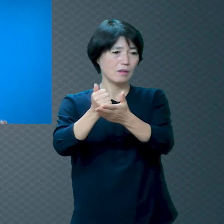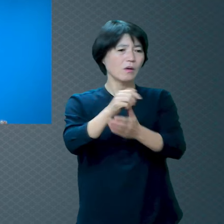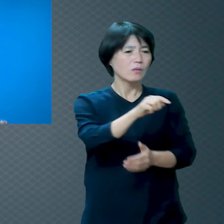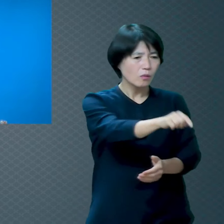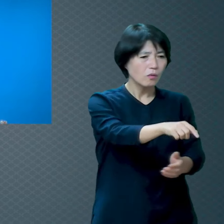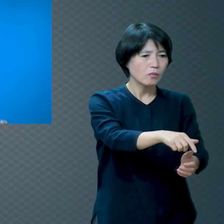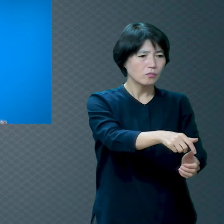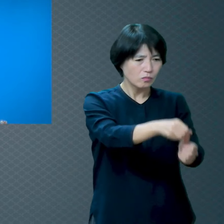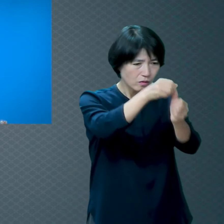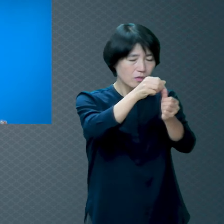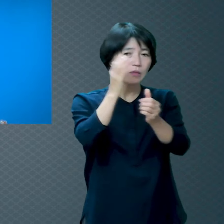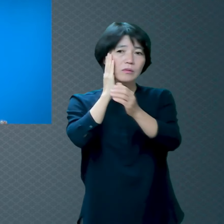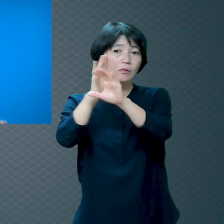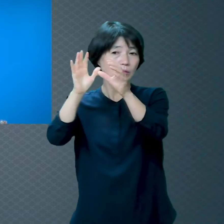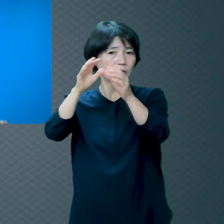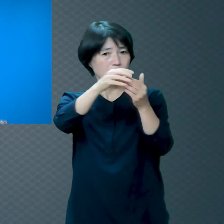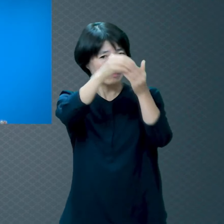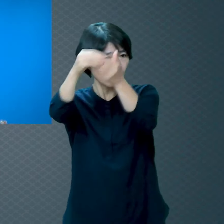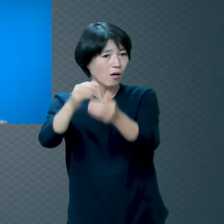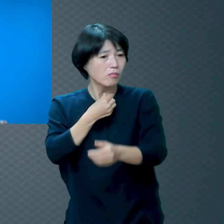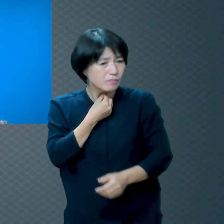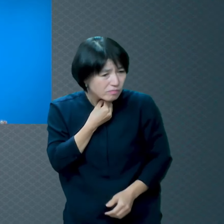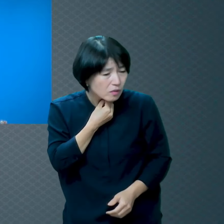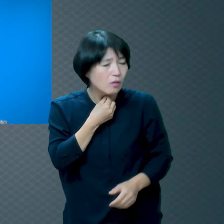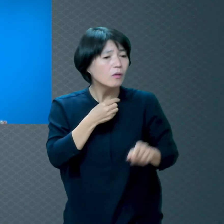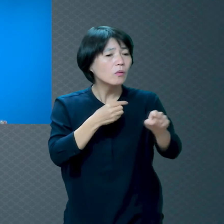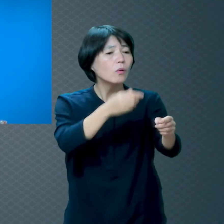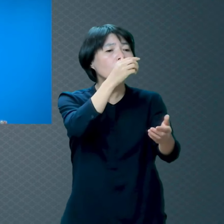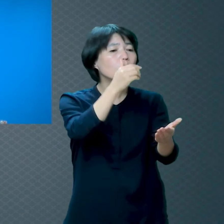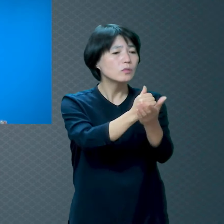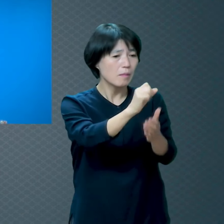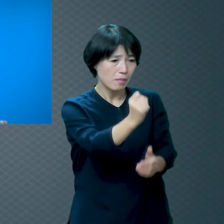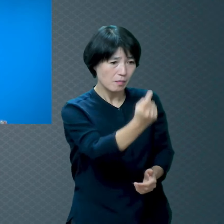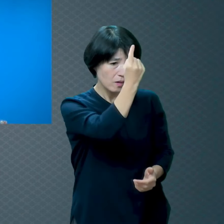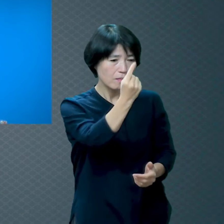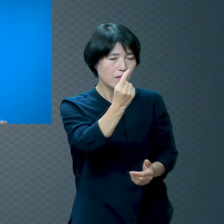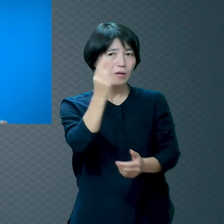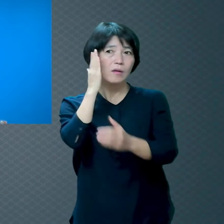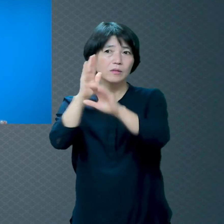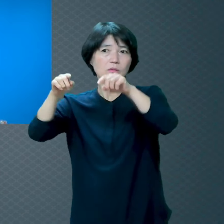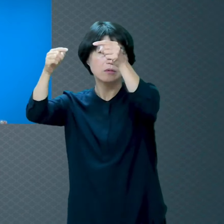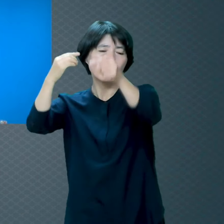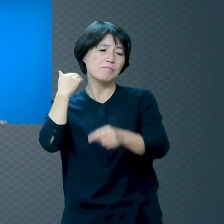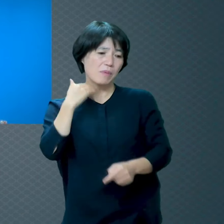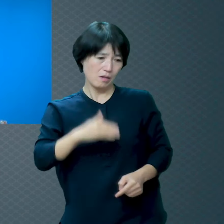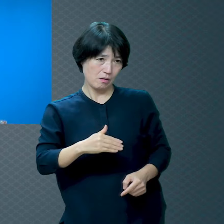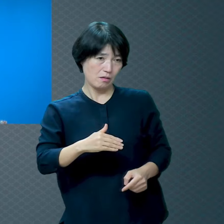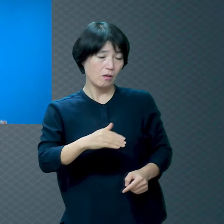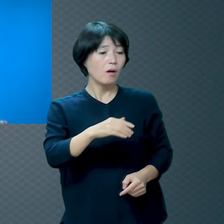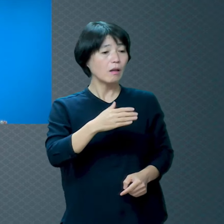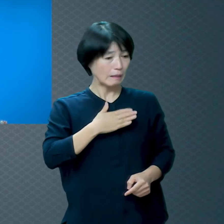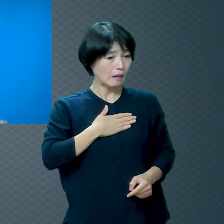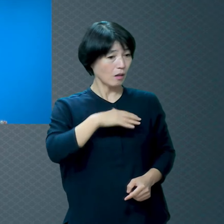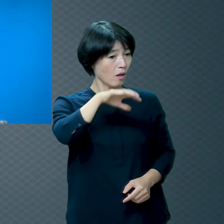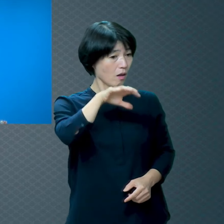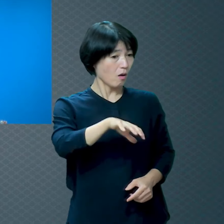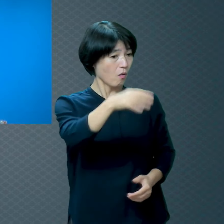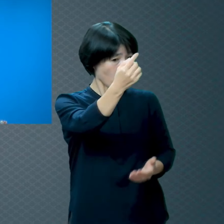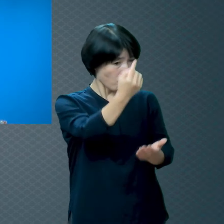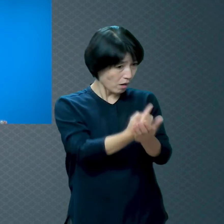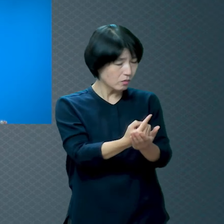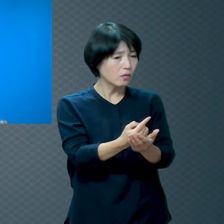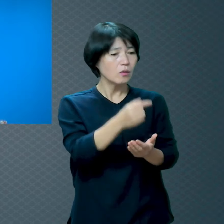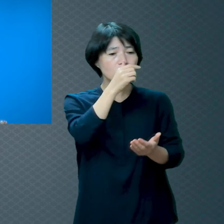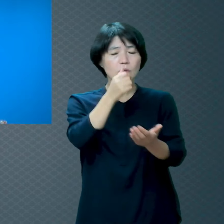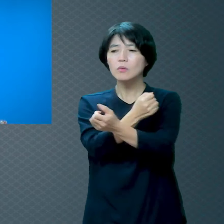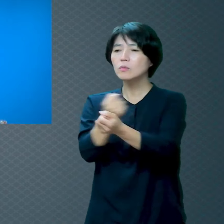천국에 데려가고 싶은데 이 죄가 있어서 안 되니까 나한테 와서 이 죄 용서해달라고